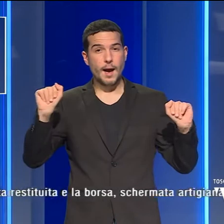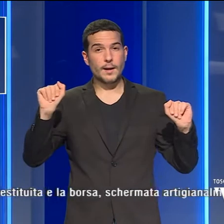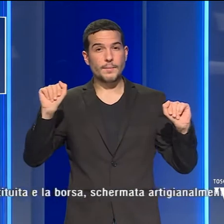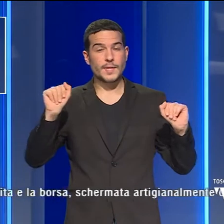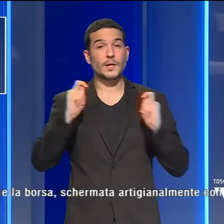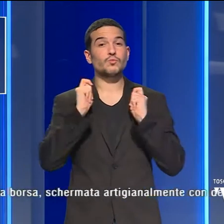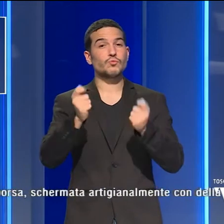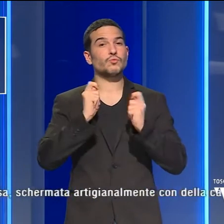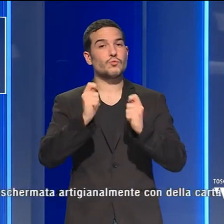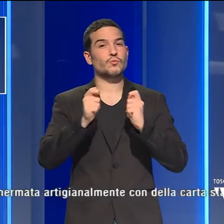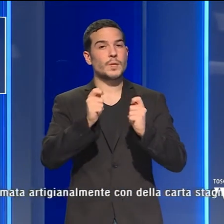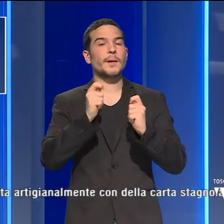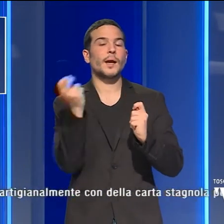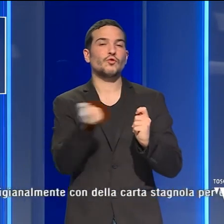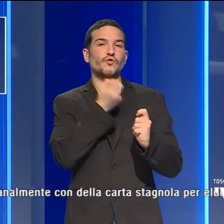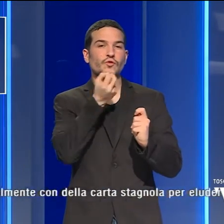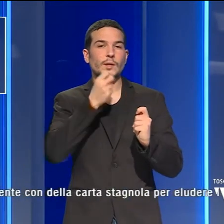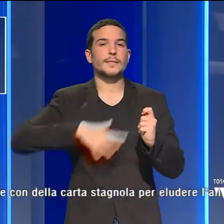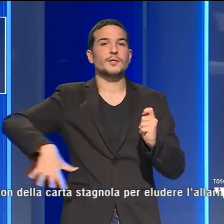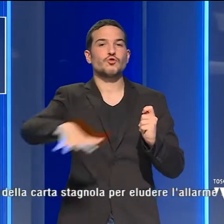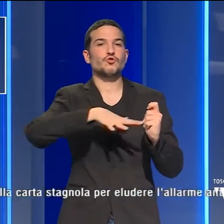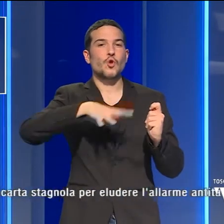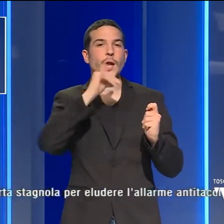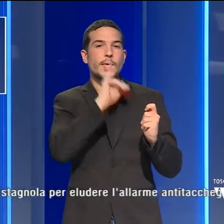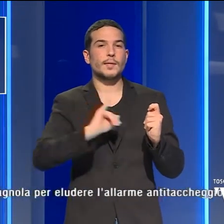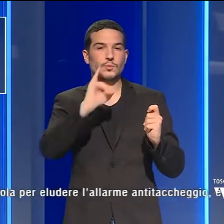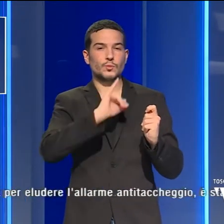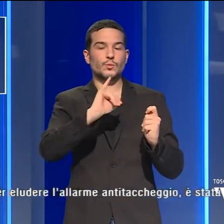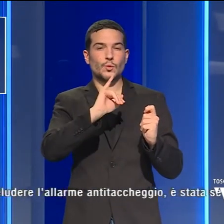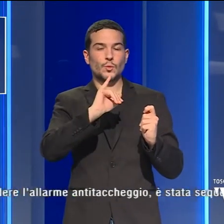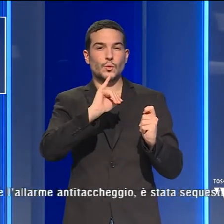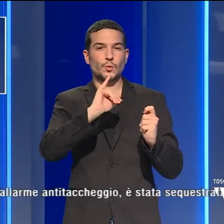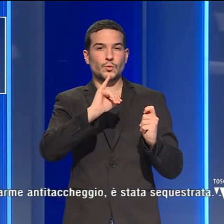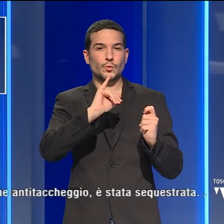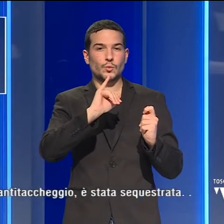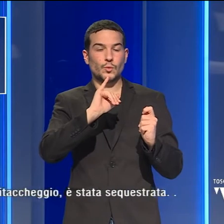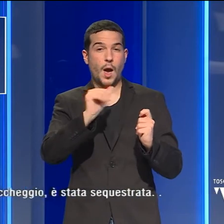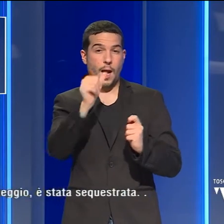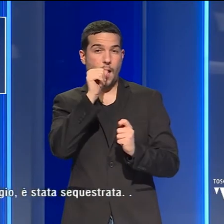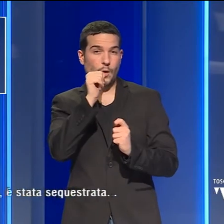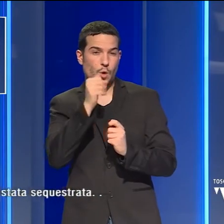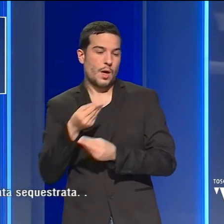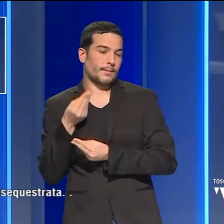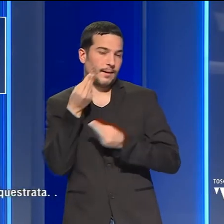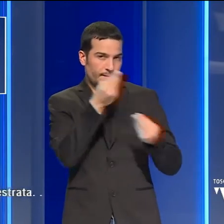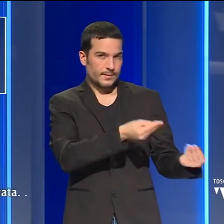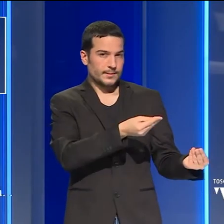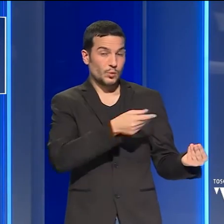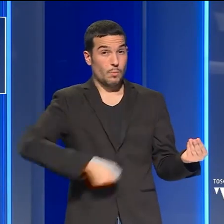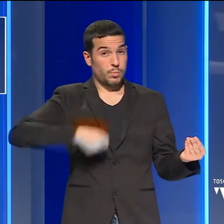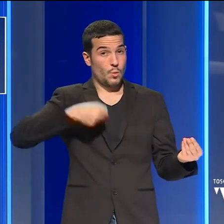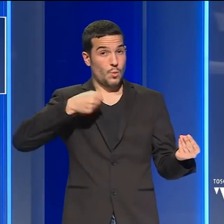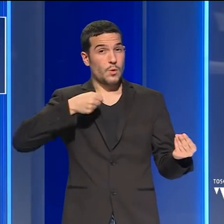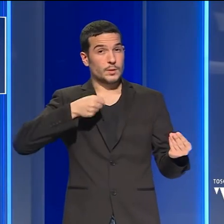un supermercato di Firenze in zona isolotto. La merce è stata restituita e la borsa,